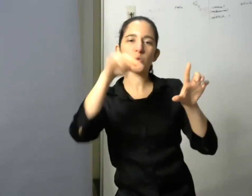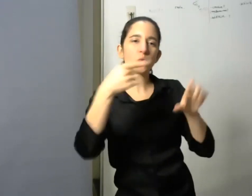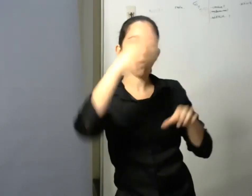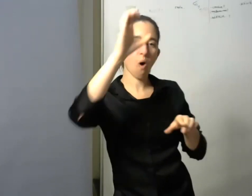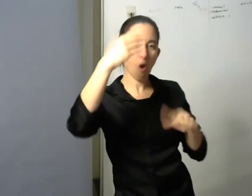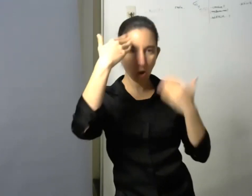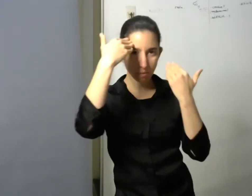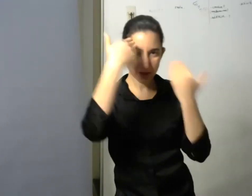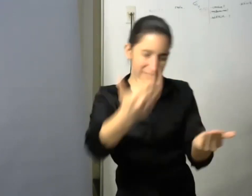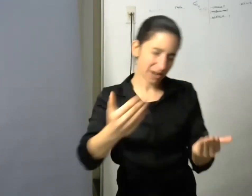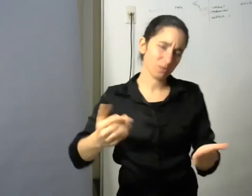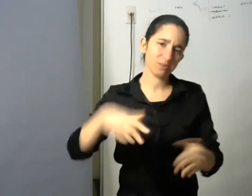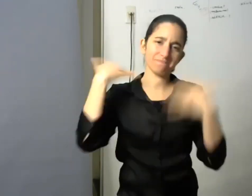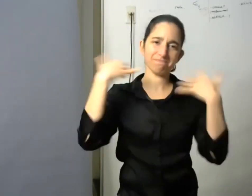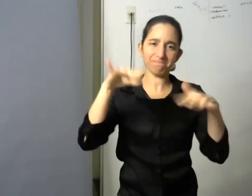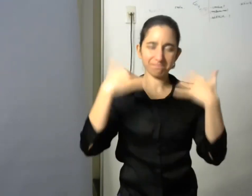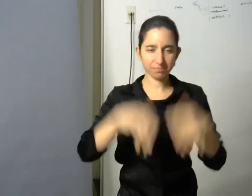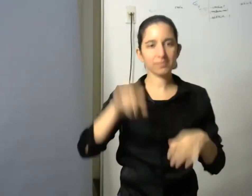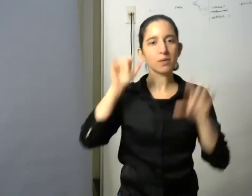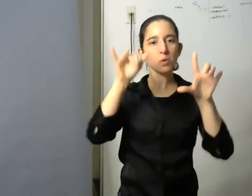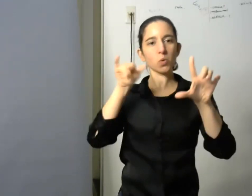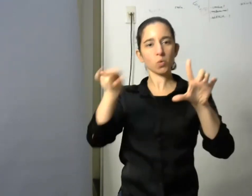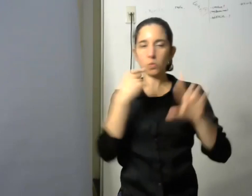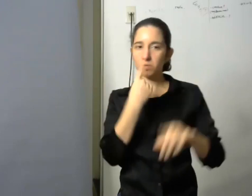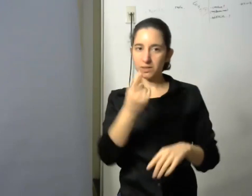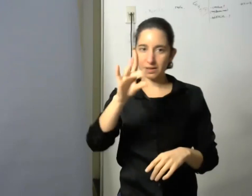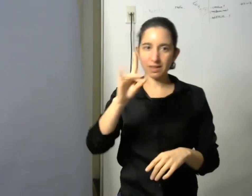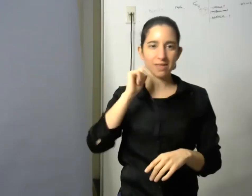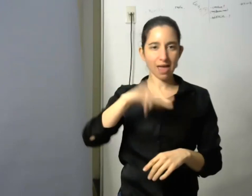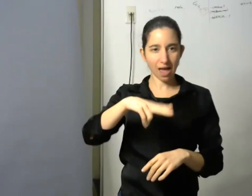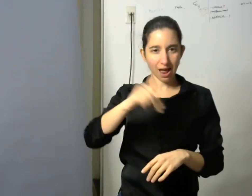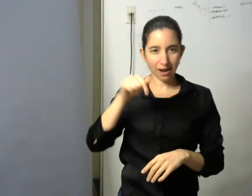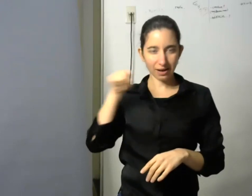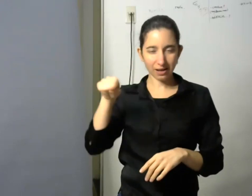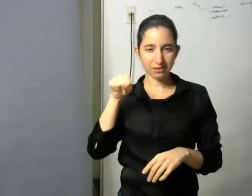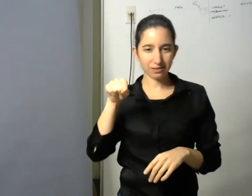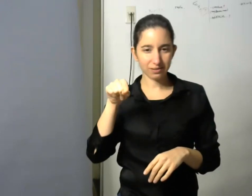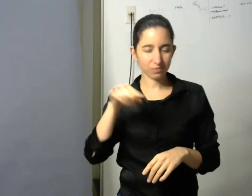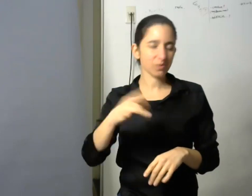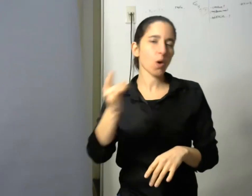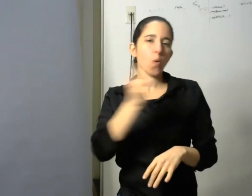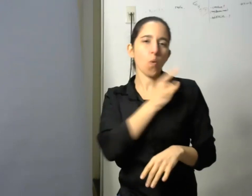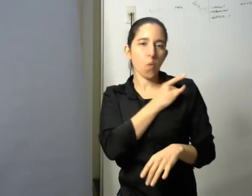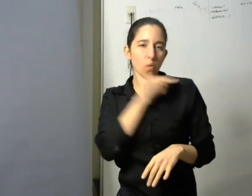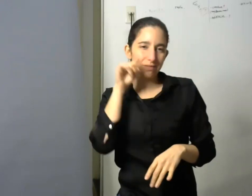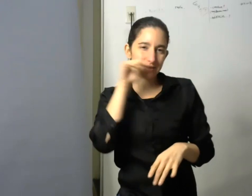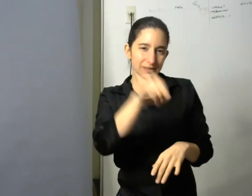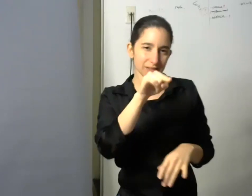dicen y Diana nos comenta la mejor clase que tuve en la universidad me la dio un profesor que tenía discapacidad visual